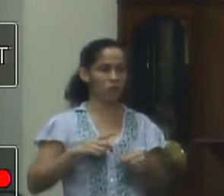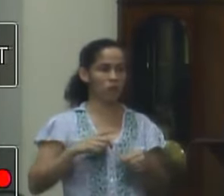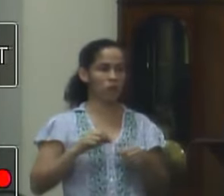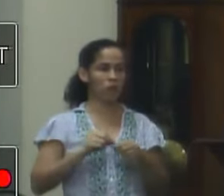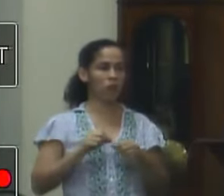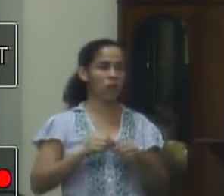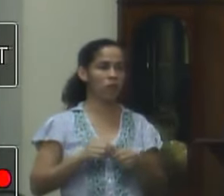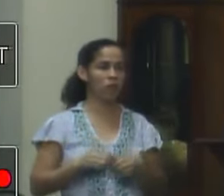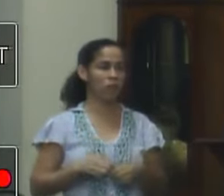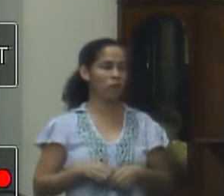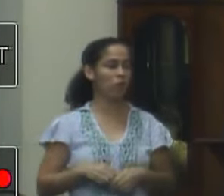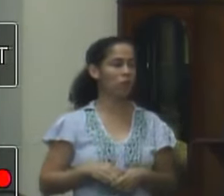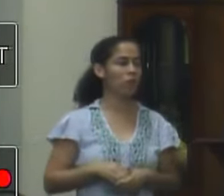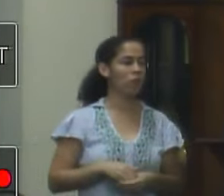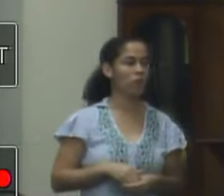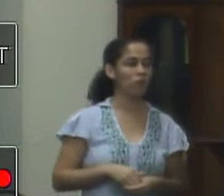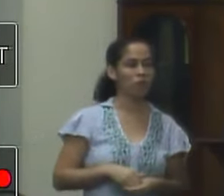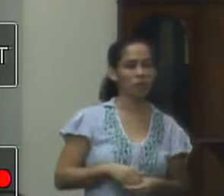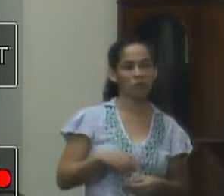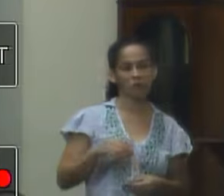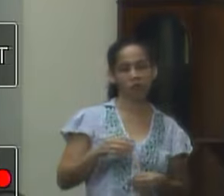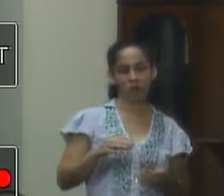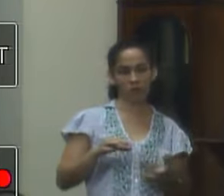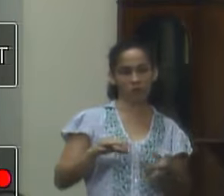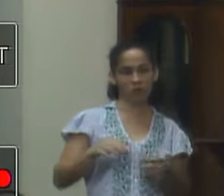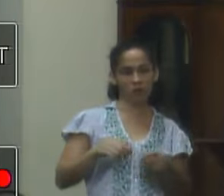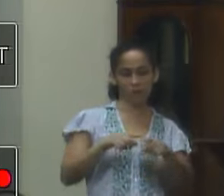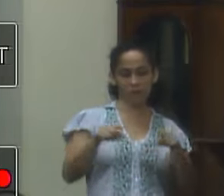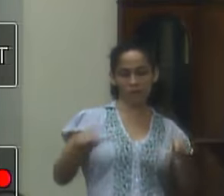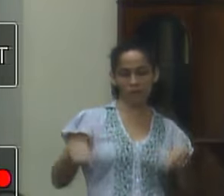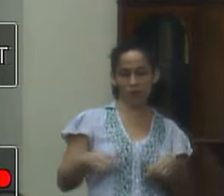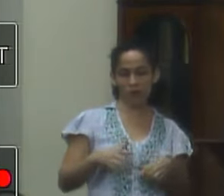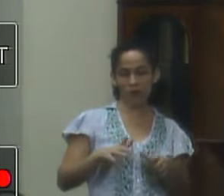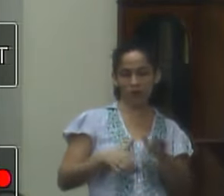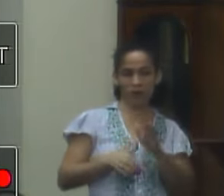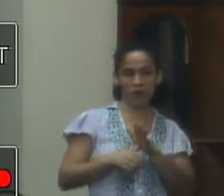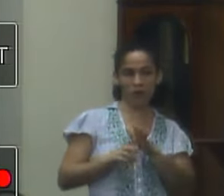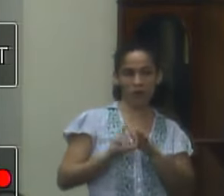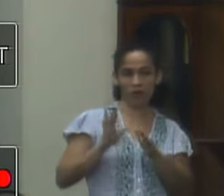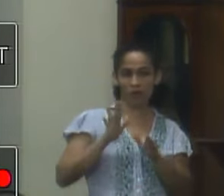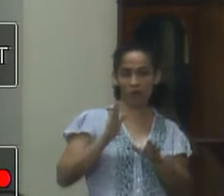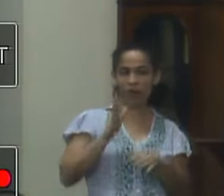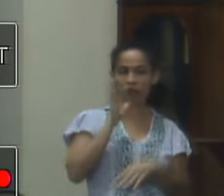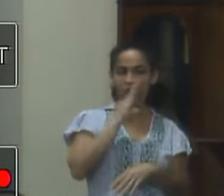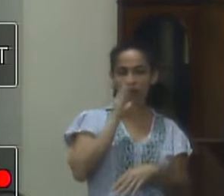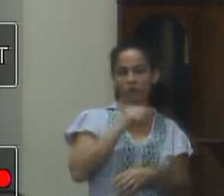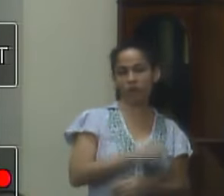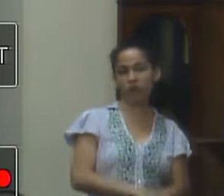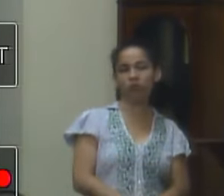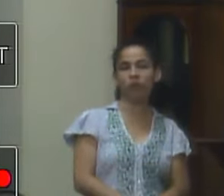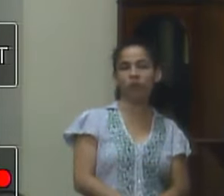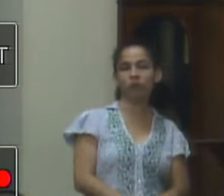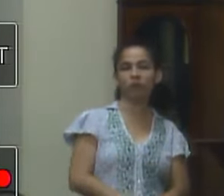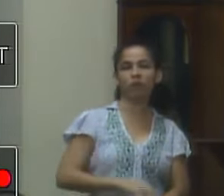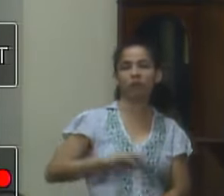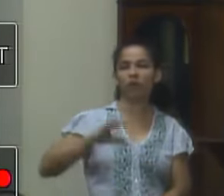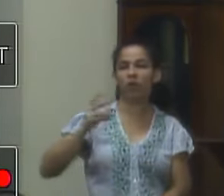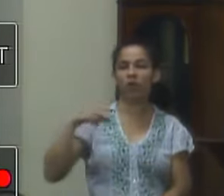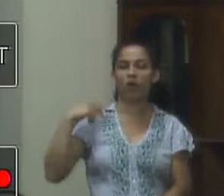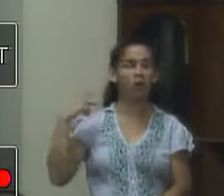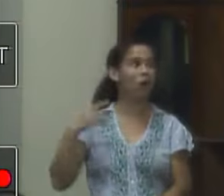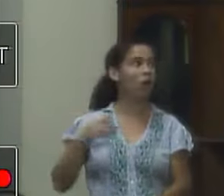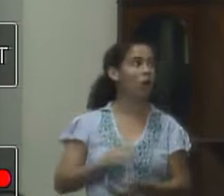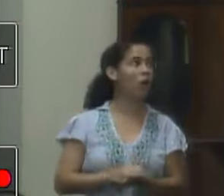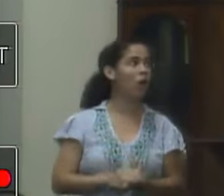de planta baixa mas está bem adiantado quer dizer então é tudo isso vereadores a gente deve